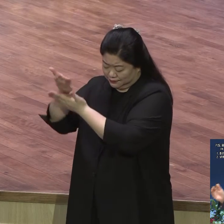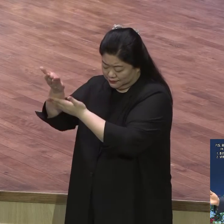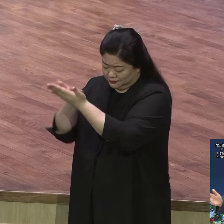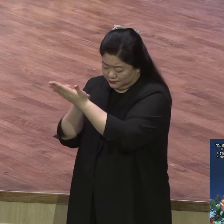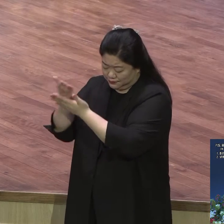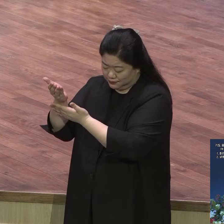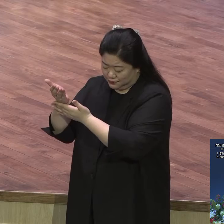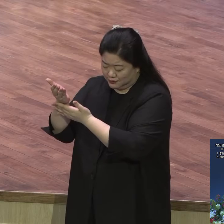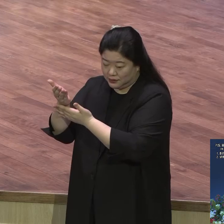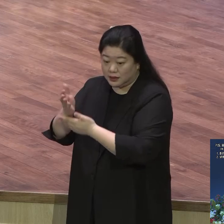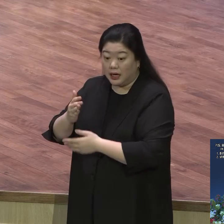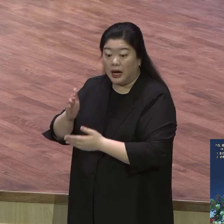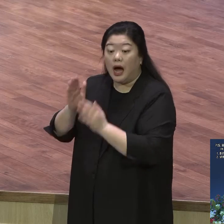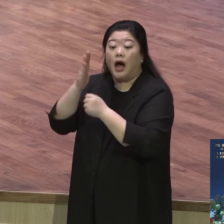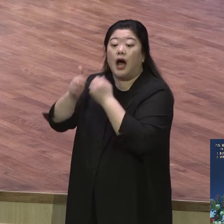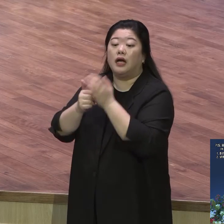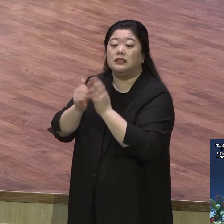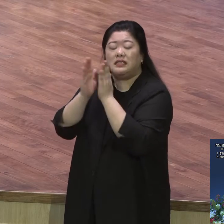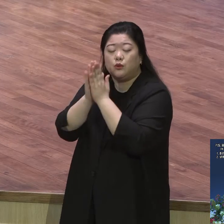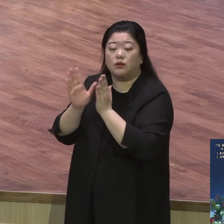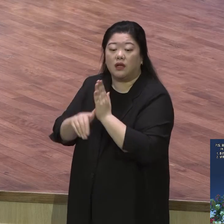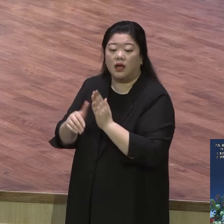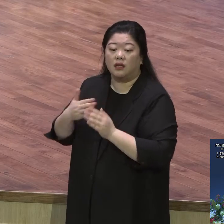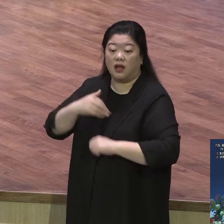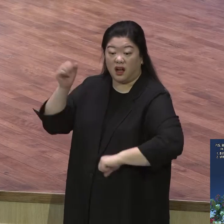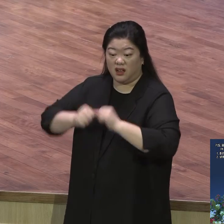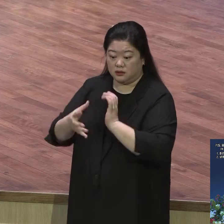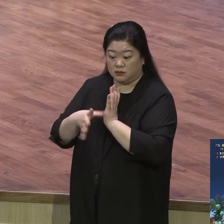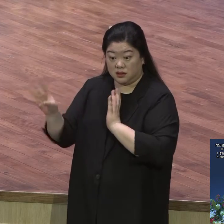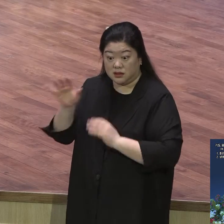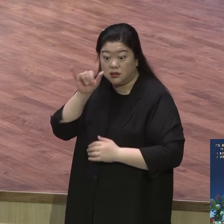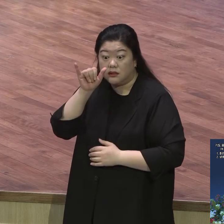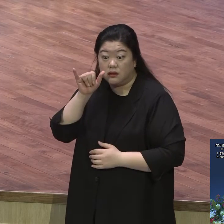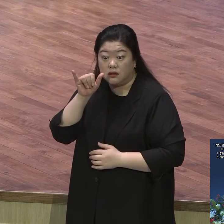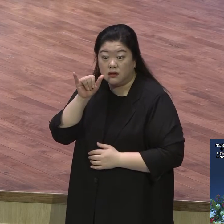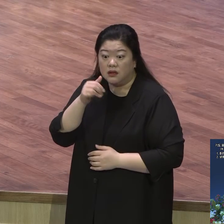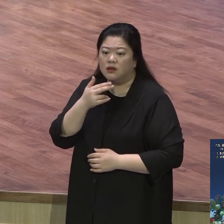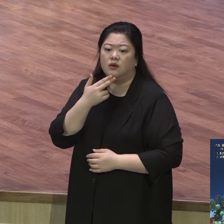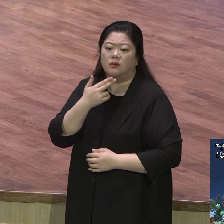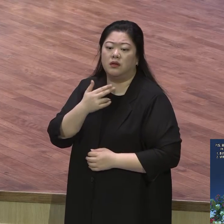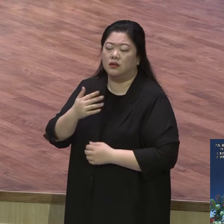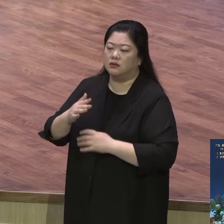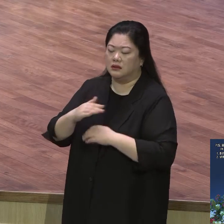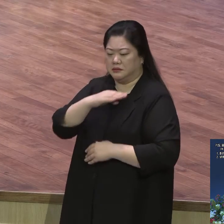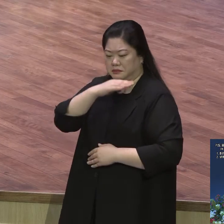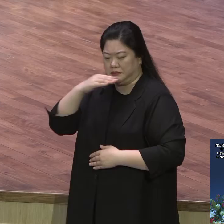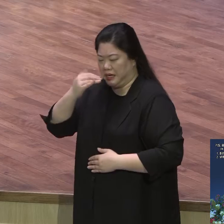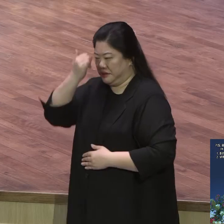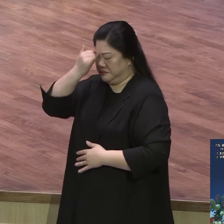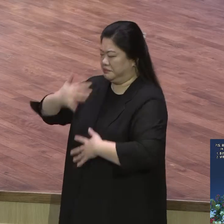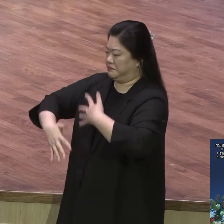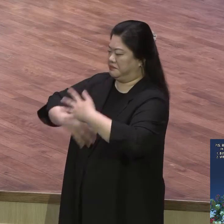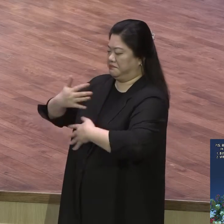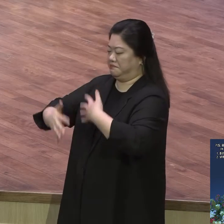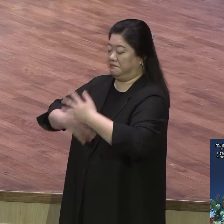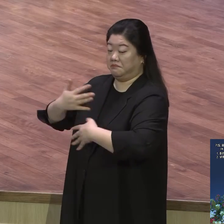대해라 그 말이에요 사람을 대할 때 기도하는 자세로 교육자가 되면 그렇지요 교육자들